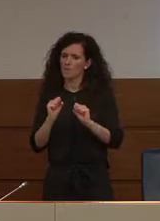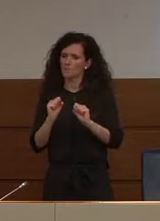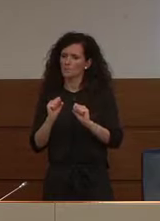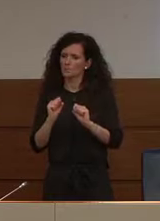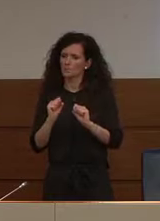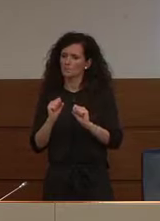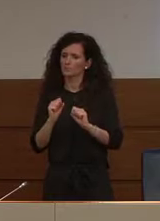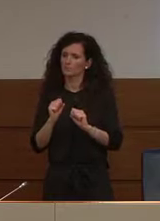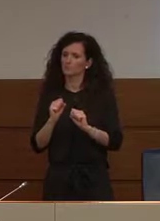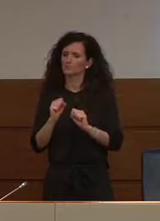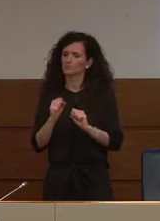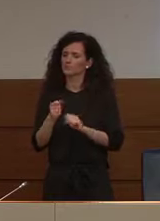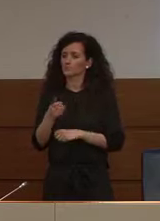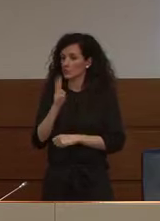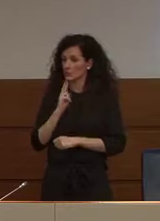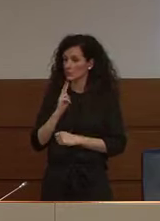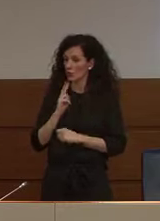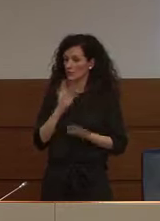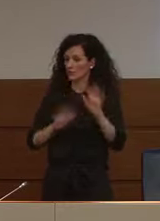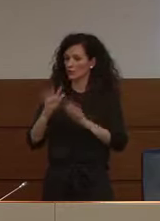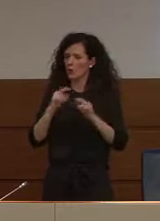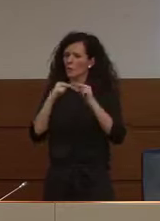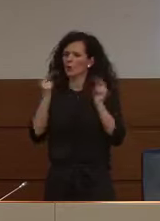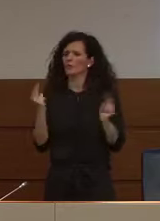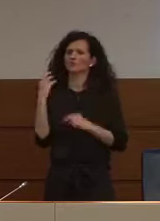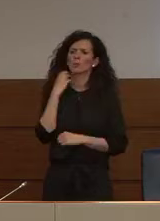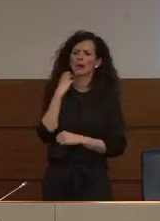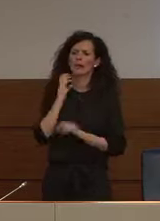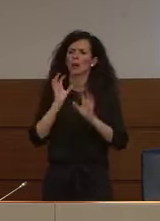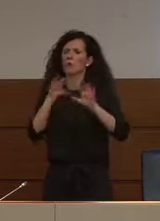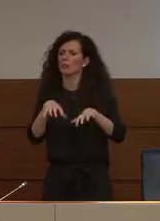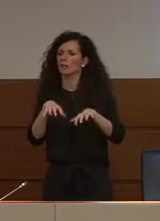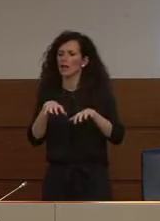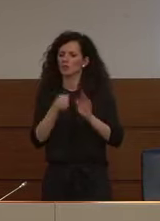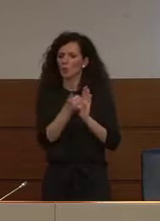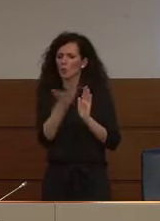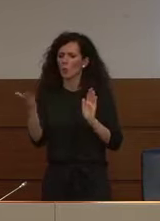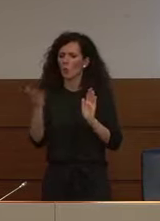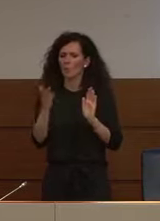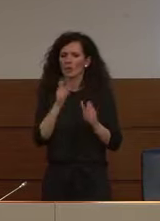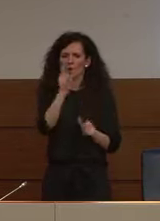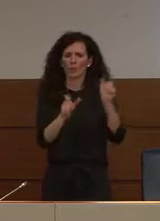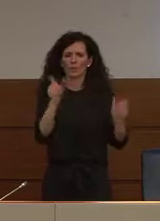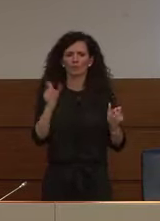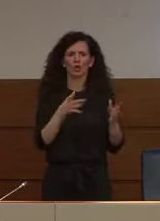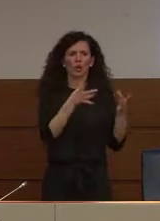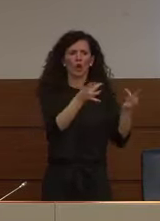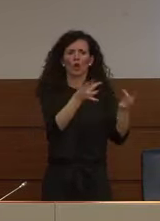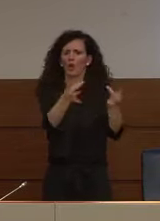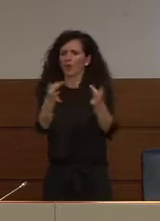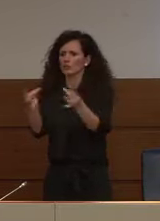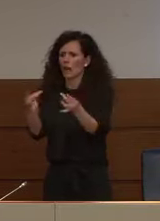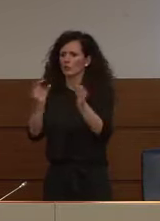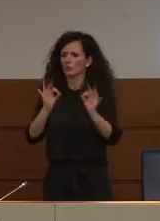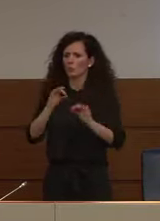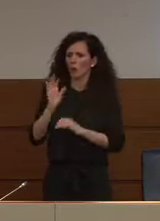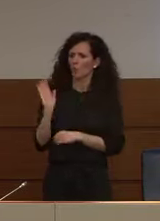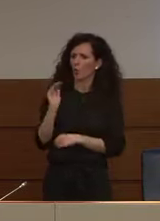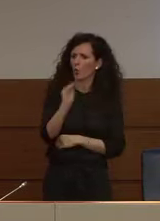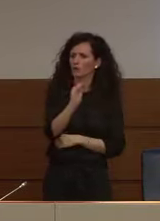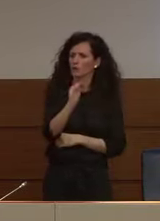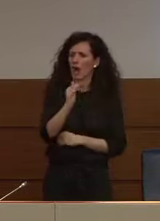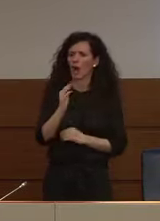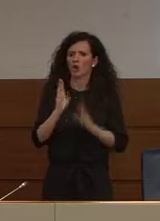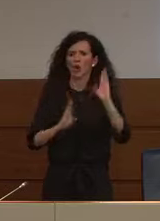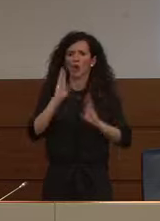provincia di Bergamo e nella provincia di Brescia si registra il numero più alto di contagi su base quotidiana rispetto a tutto il Paese